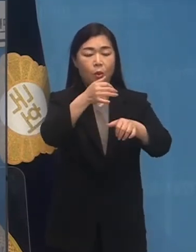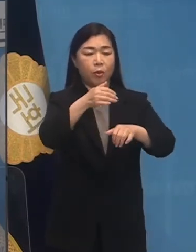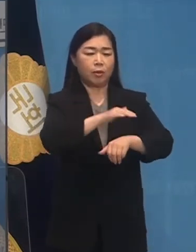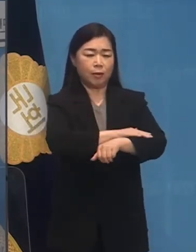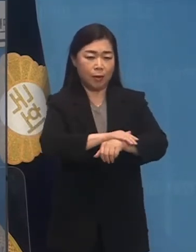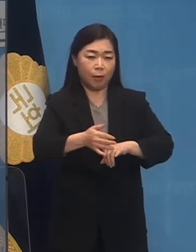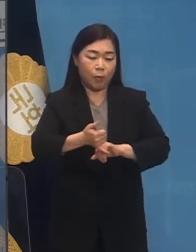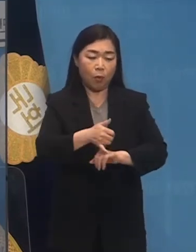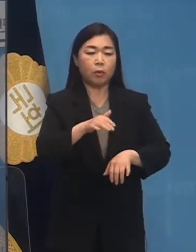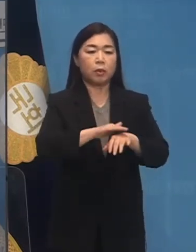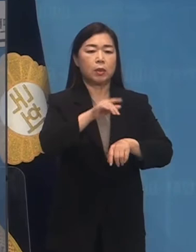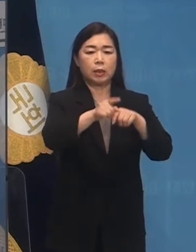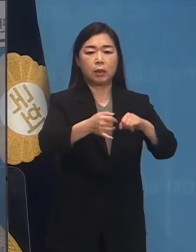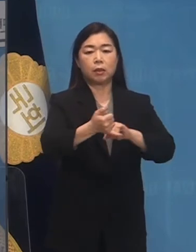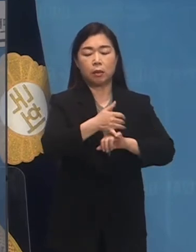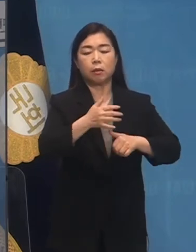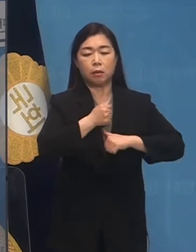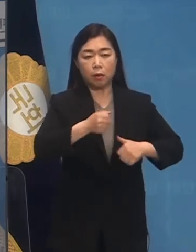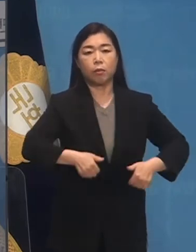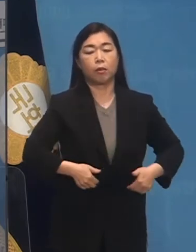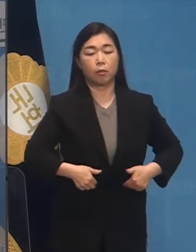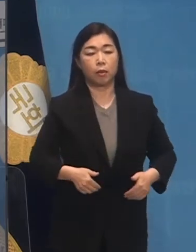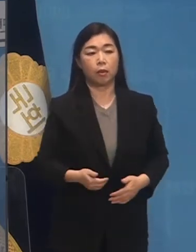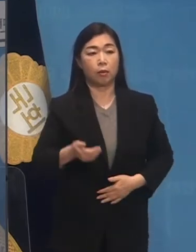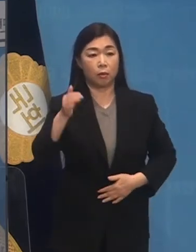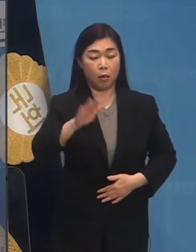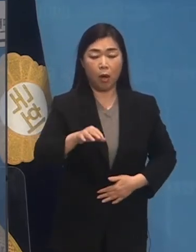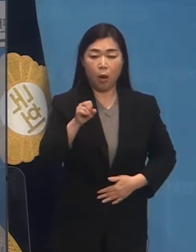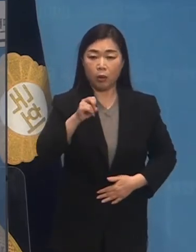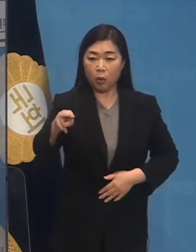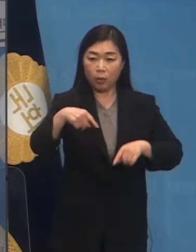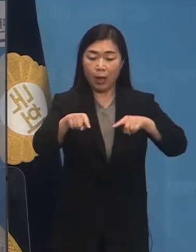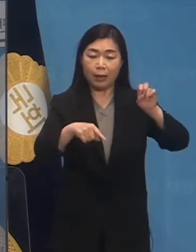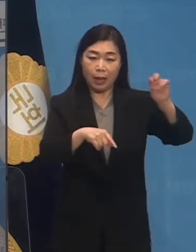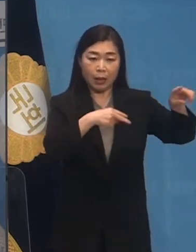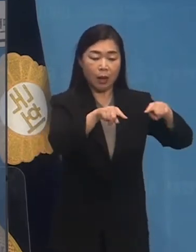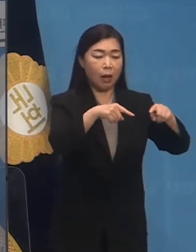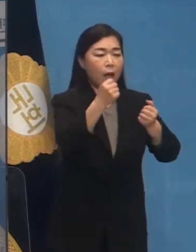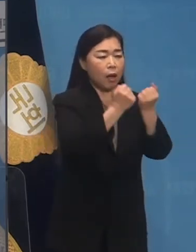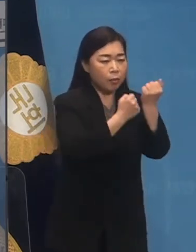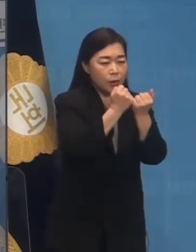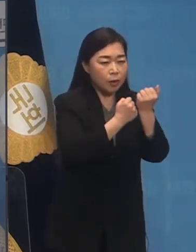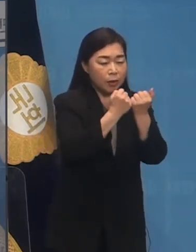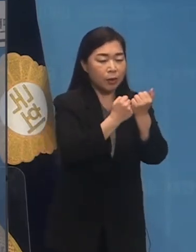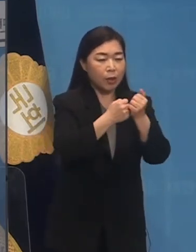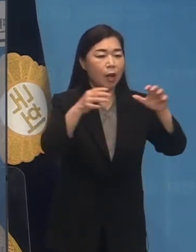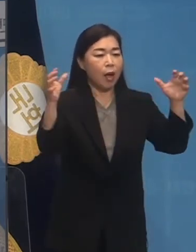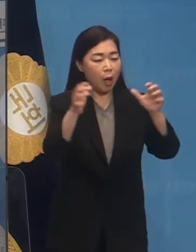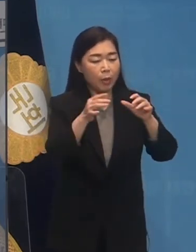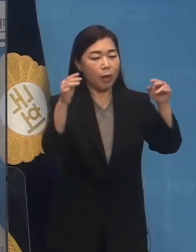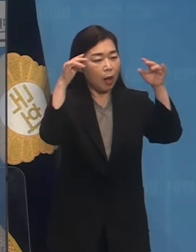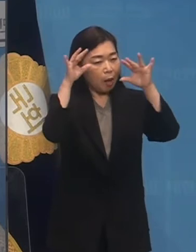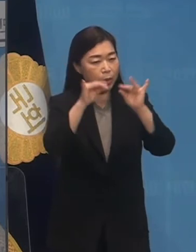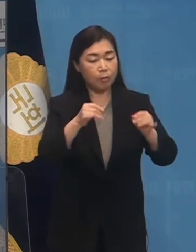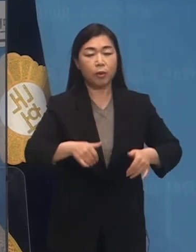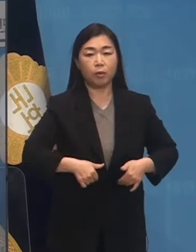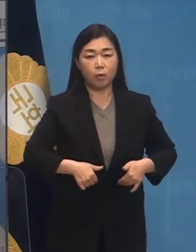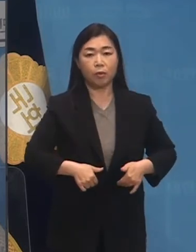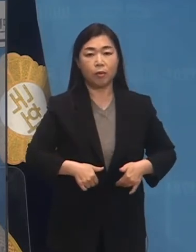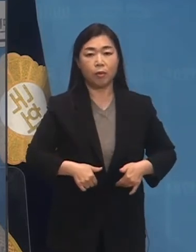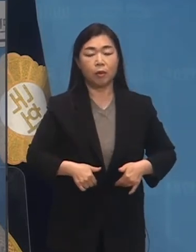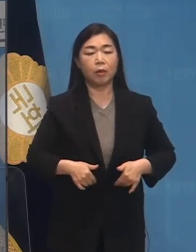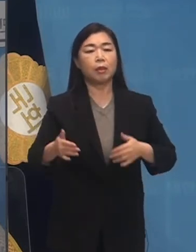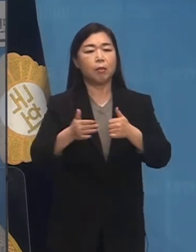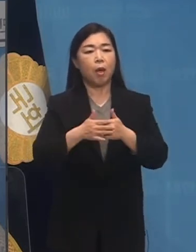여야 합의를 통해 만들어져라 합니다. 국민의힘을 설득하기 위한 더불어민주당의 노력이 그